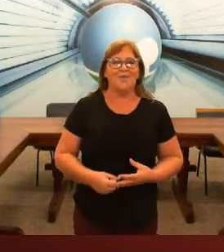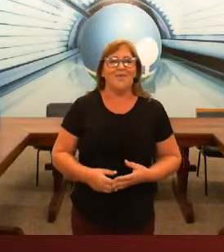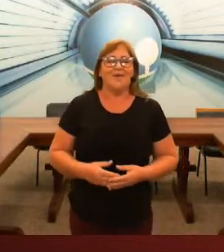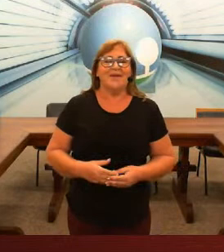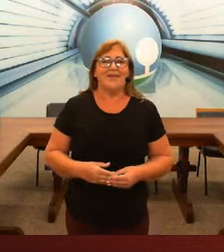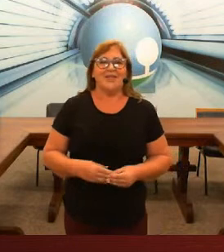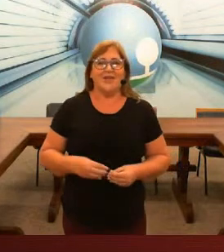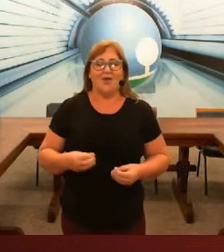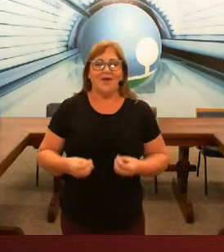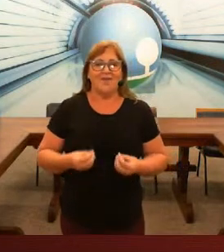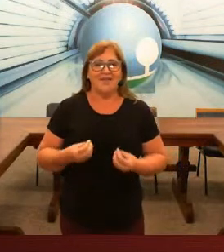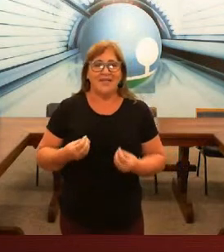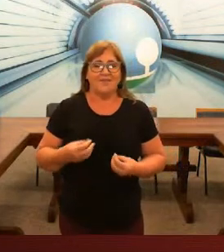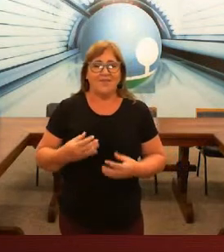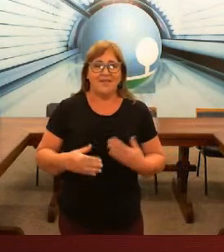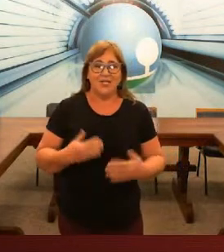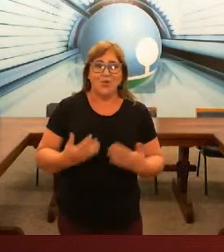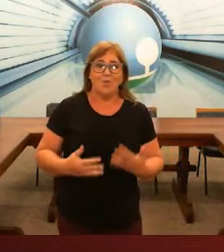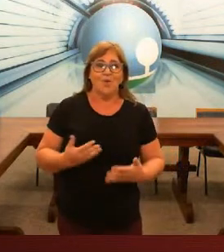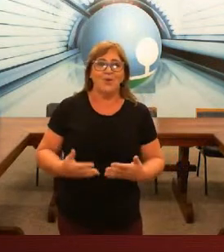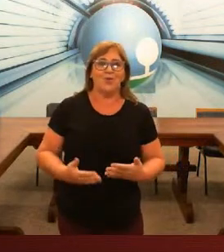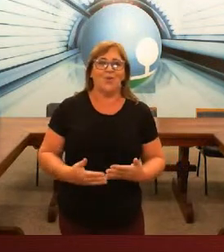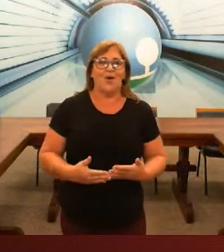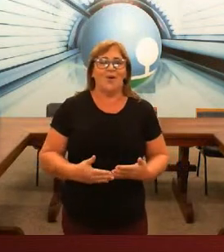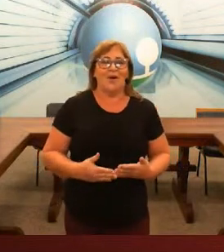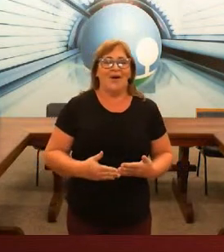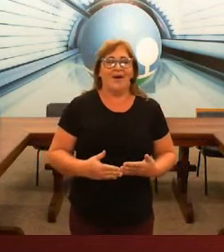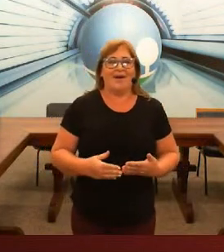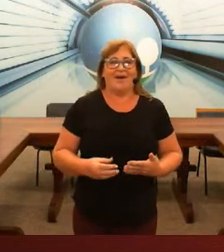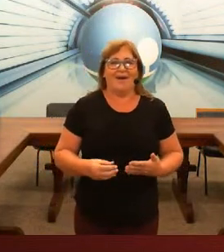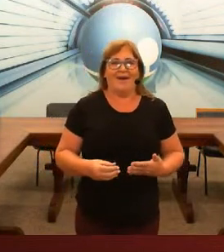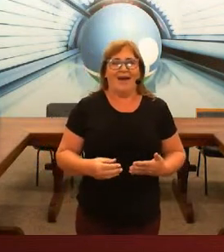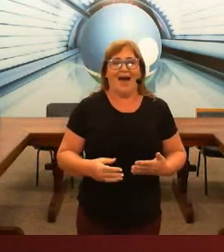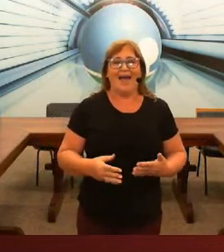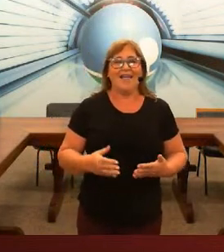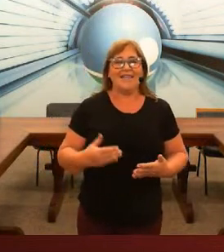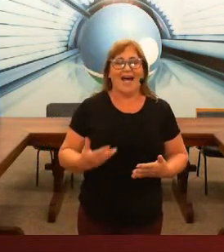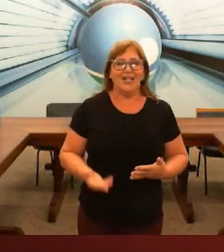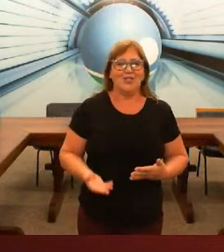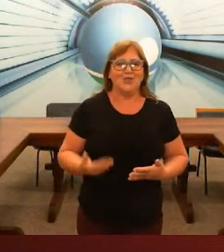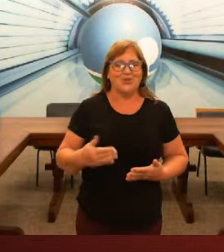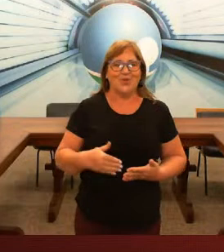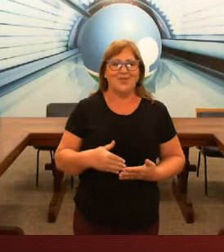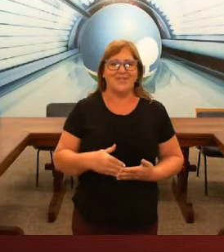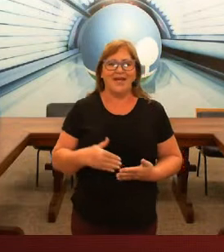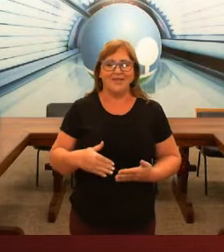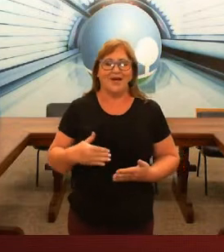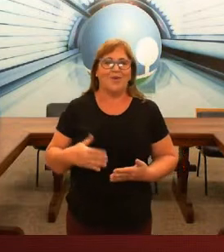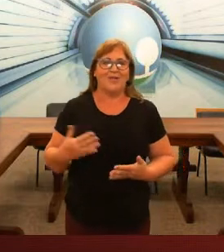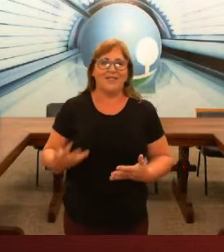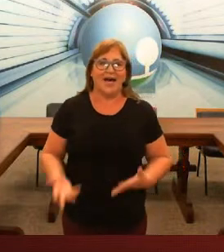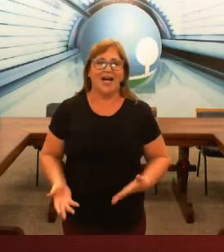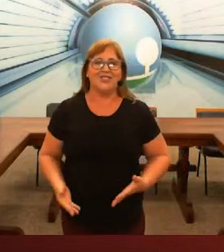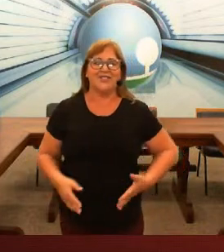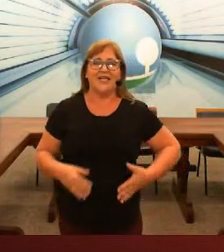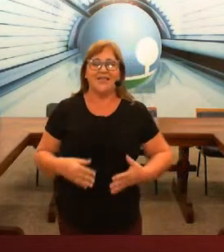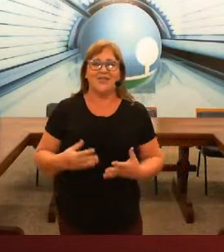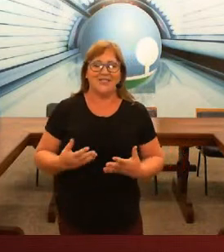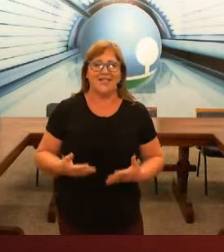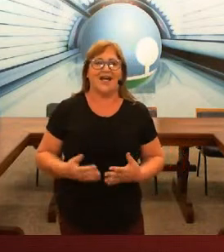e que eu beneficio muito a realidade dos surdos dentro da comunidade, dentro da sociedade.